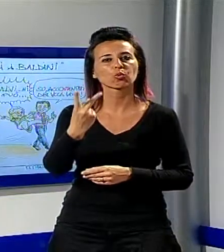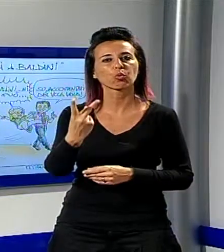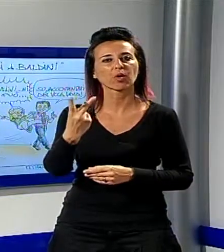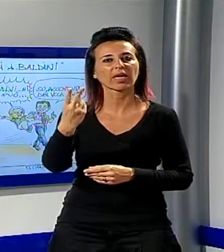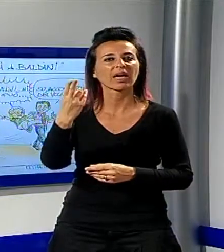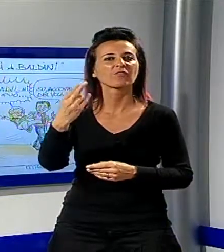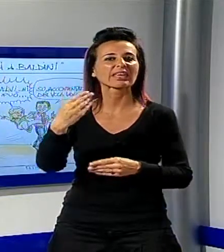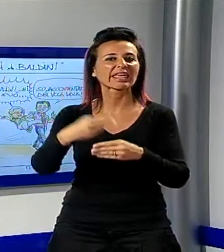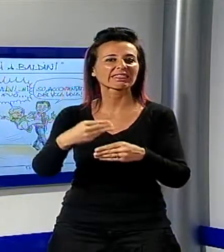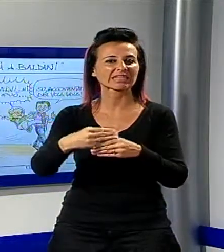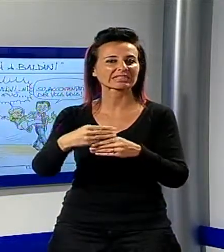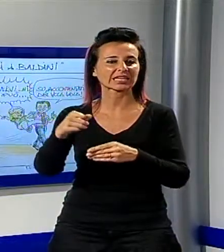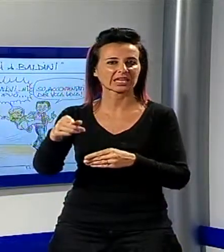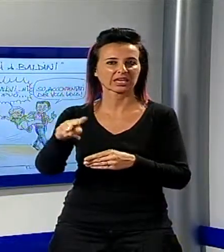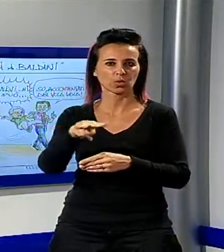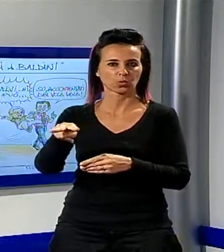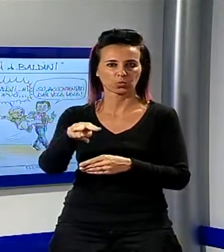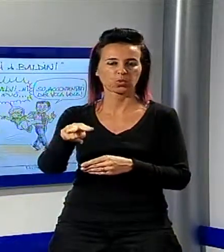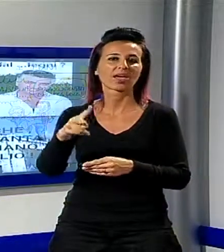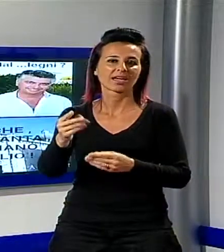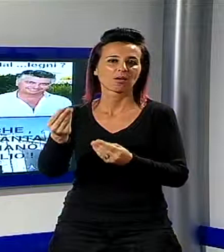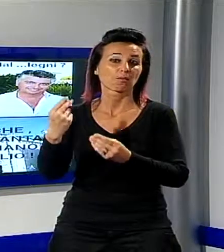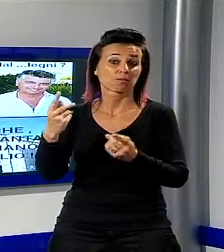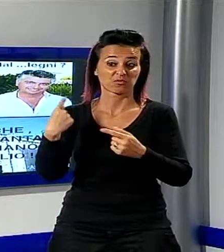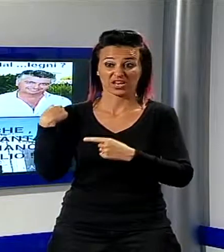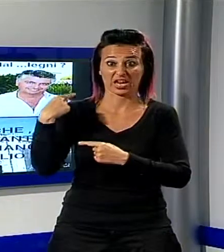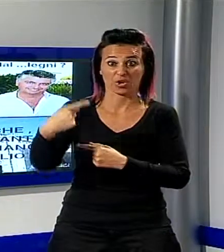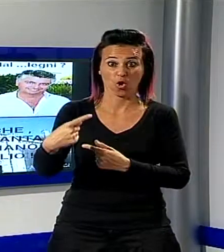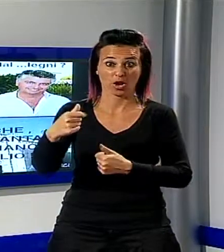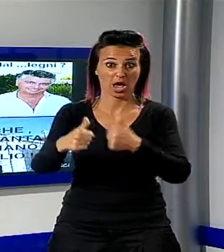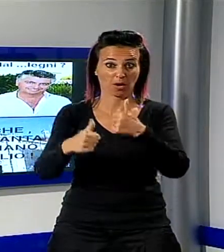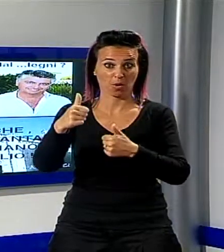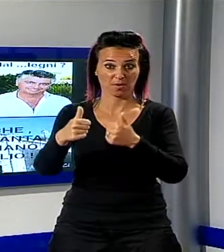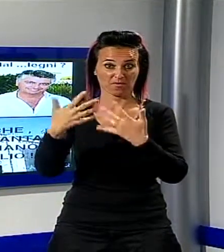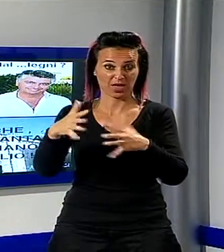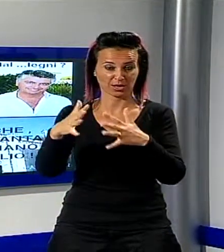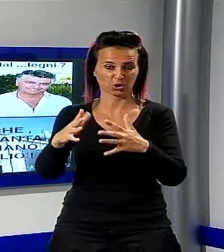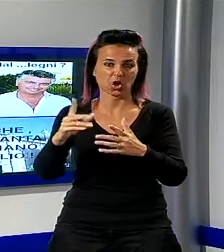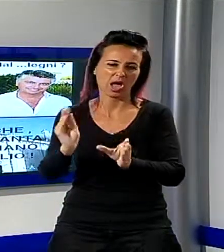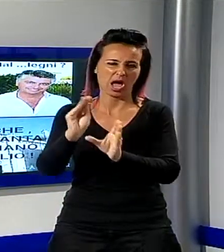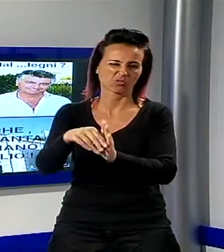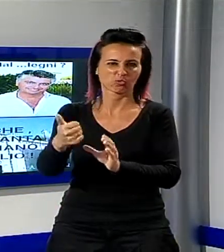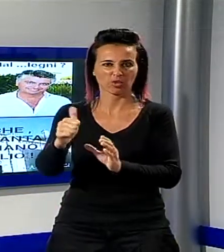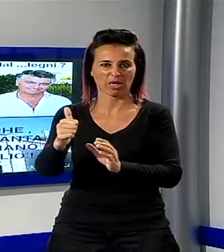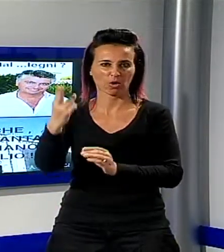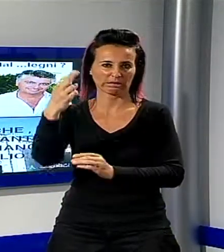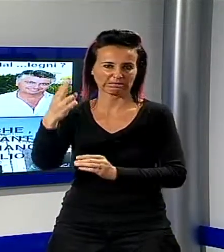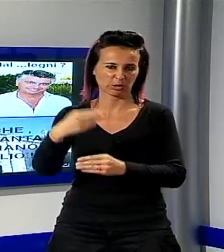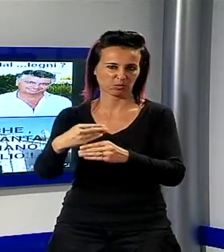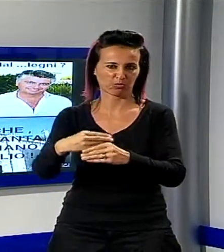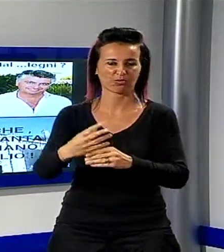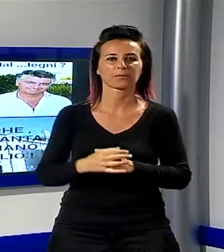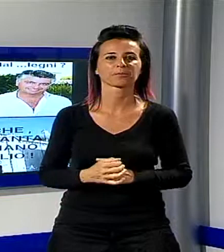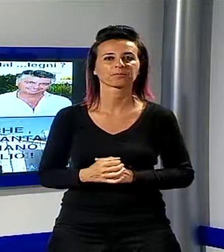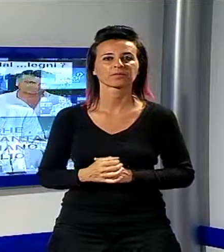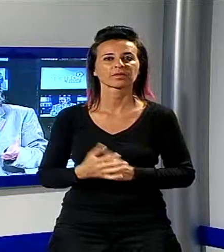che dopo aver illustrato così il ballottaggio in questi giorni, commenteranno l'esito del voto con le loro tavole. Così come è